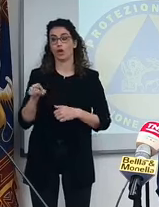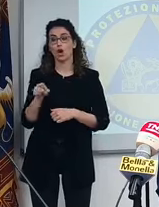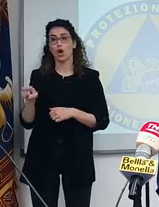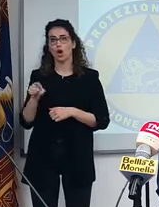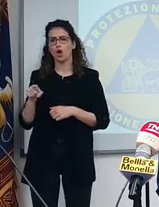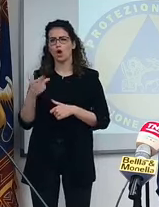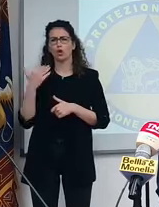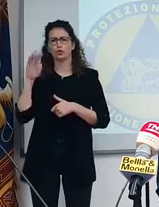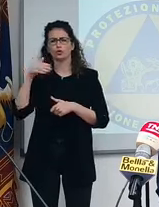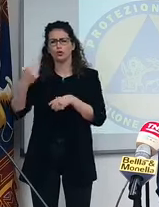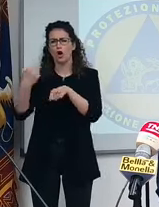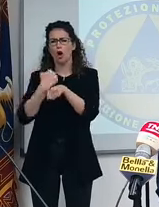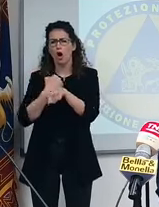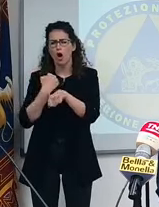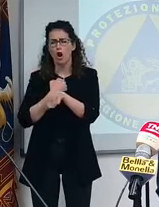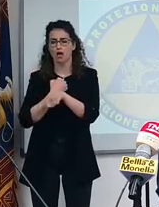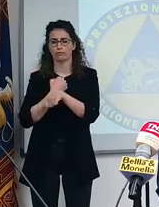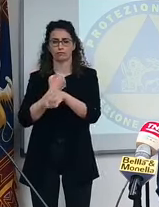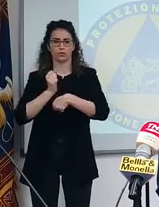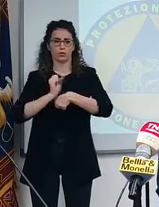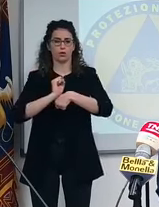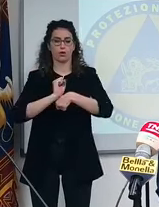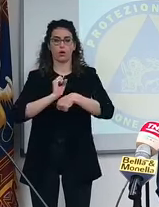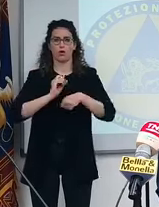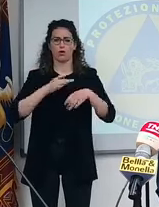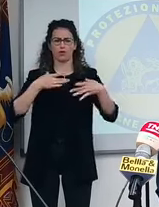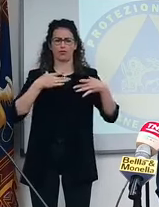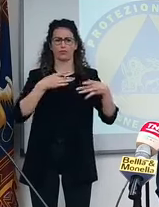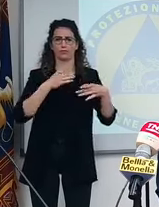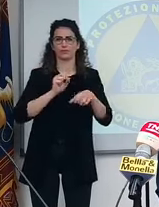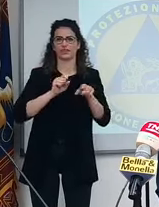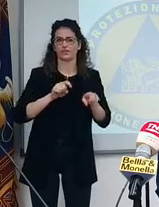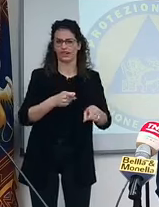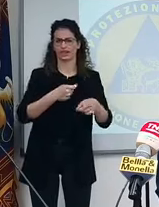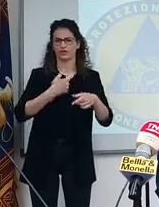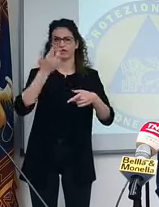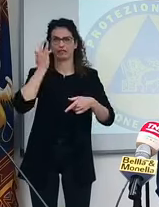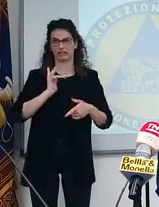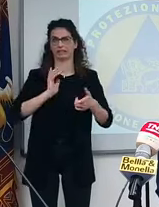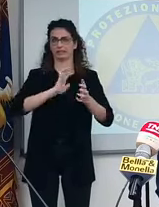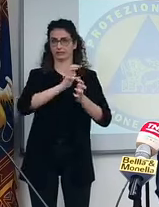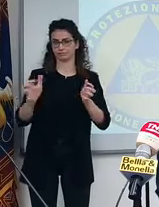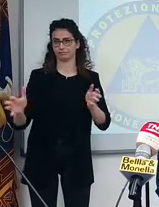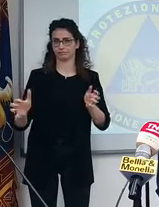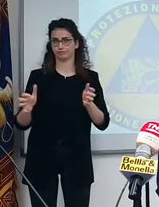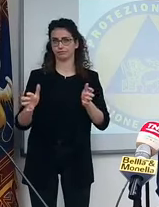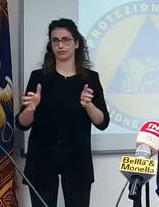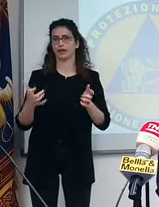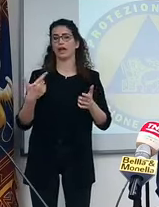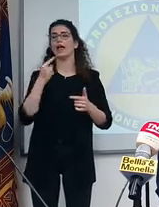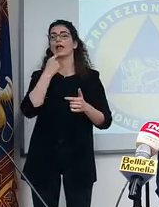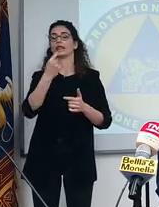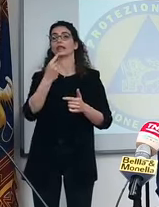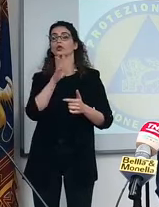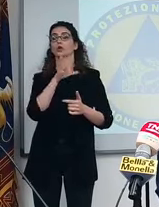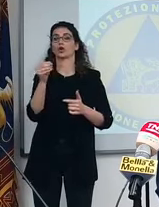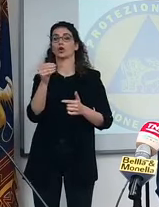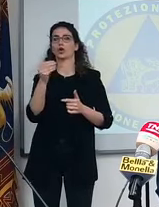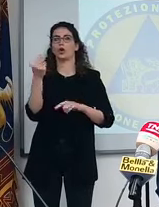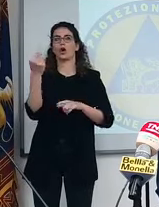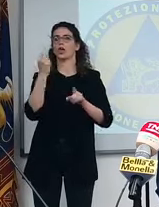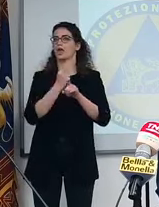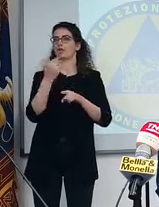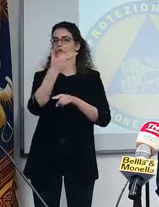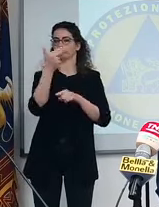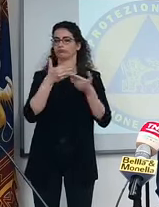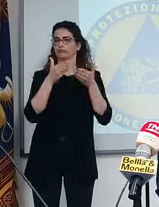lavorano con epidemie, con pandemie, con rischi, eccetera. E tutti hanno detto, ad esempio per i ristoranti, regole